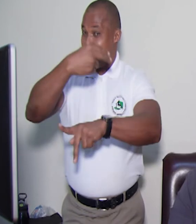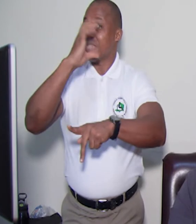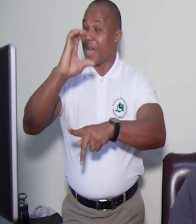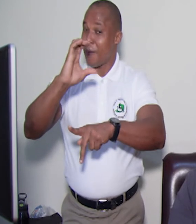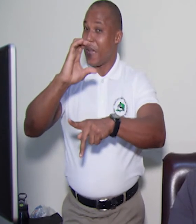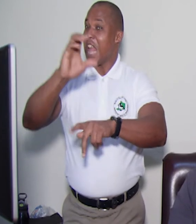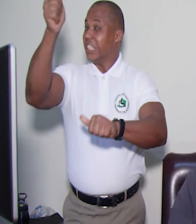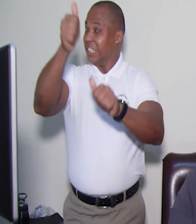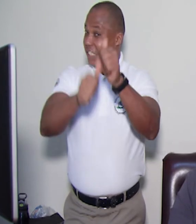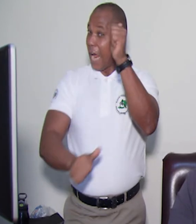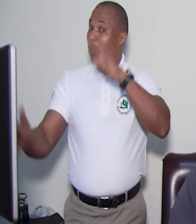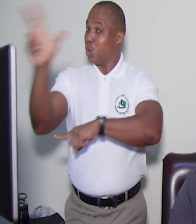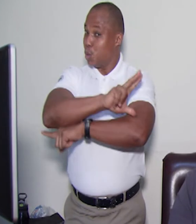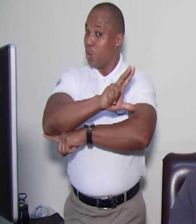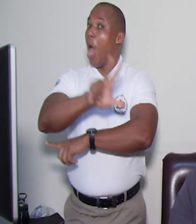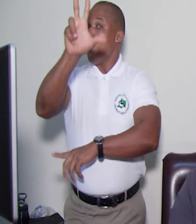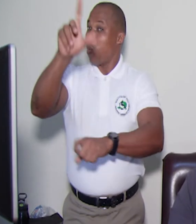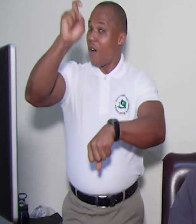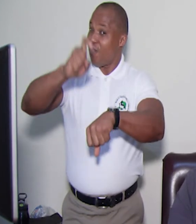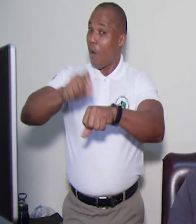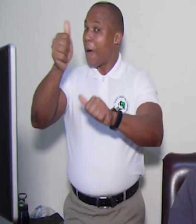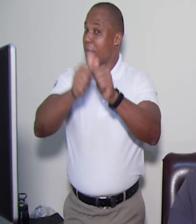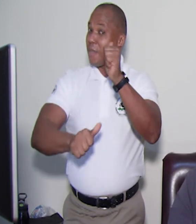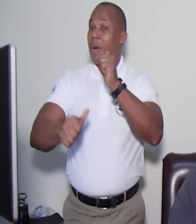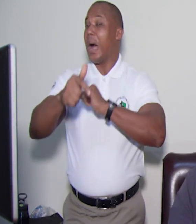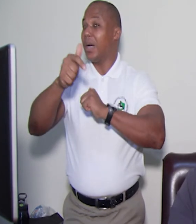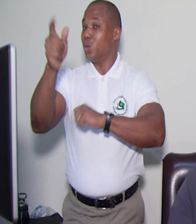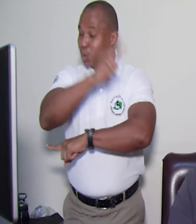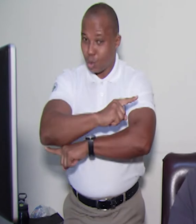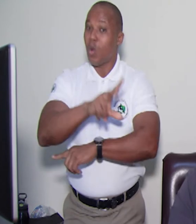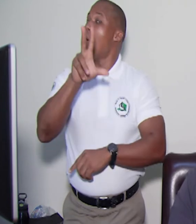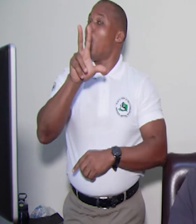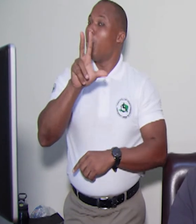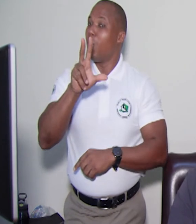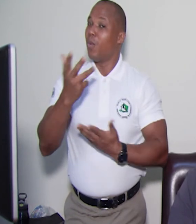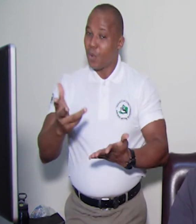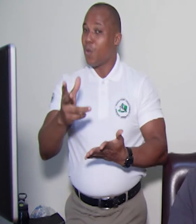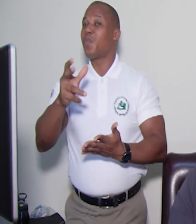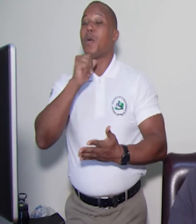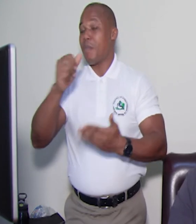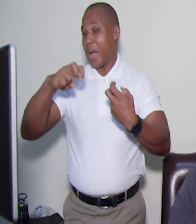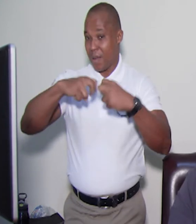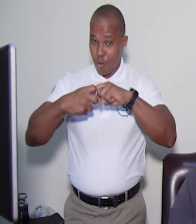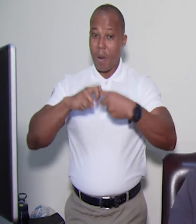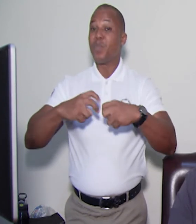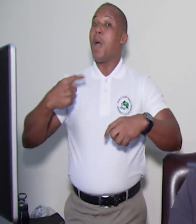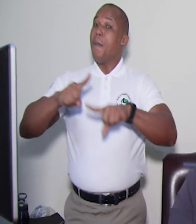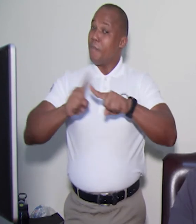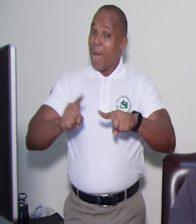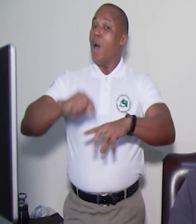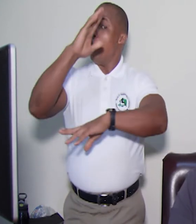manje. Foye manje pou yo. Si yo di baba yo anye di to, pa ge problem. Menk nou menm nou konen ke, nou foye manje pou yo